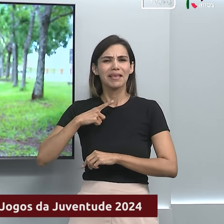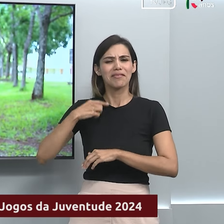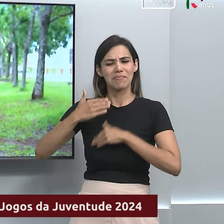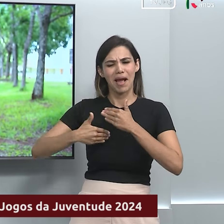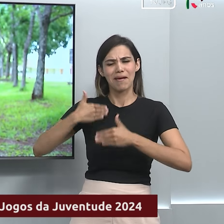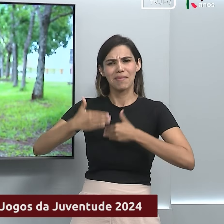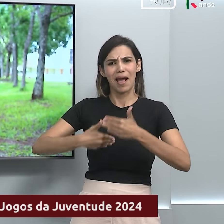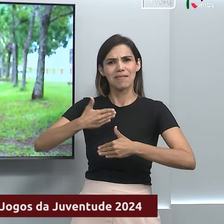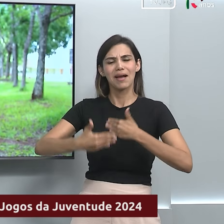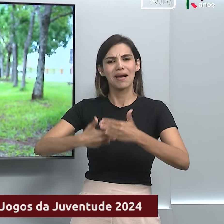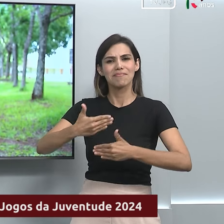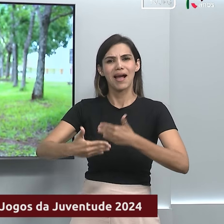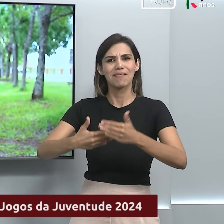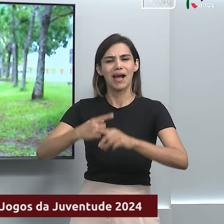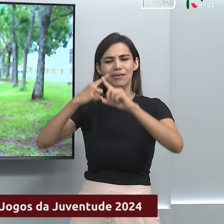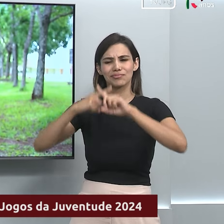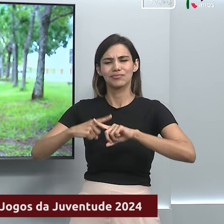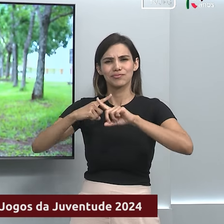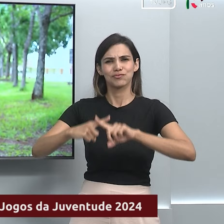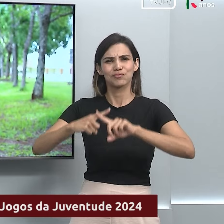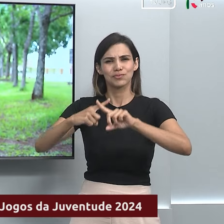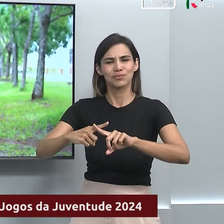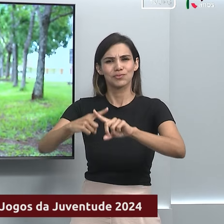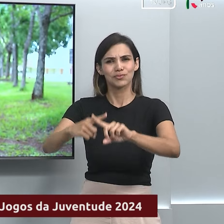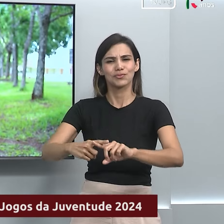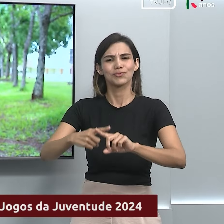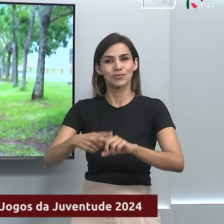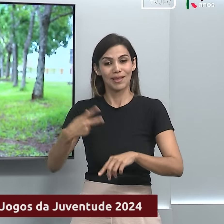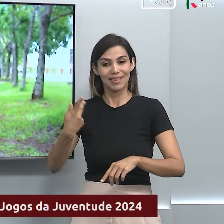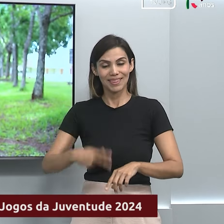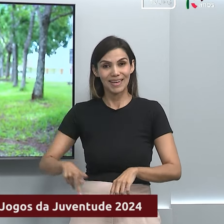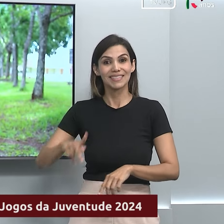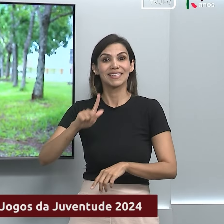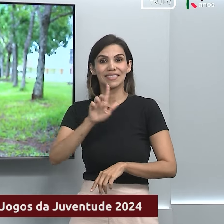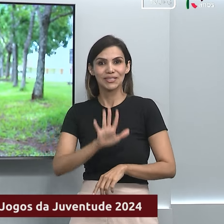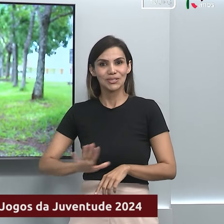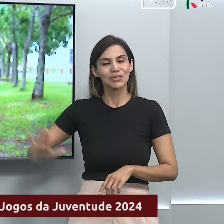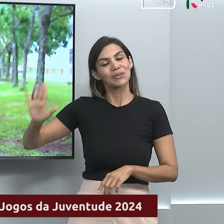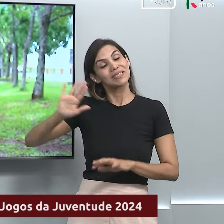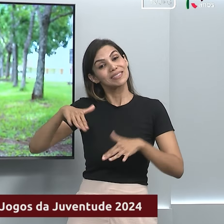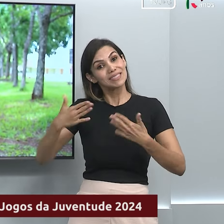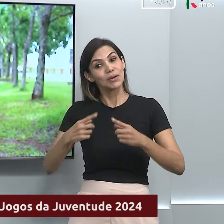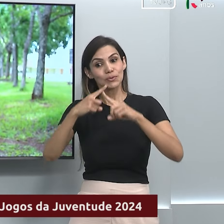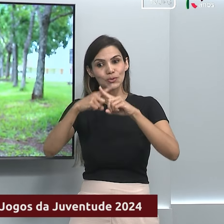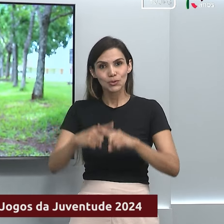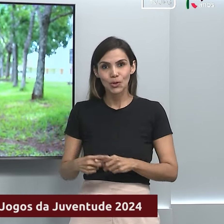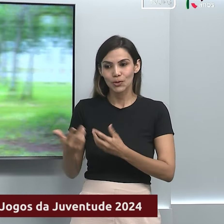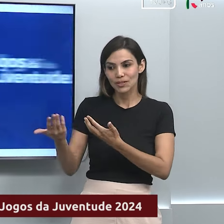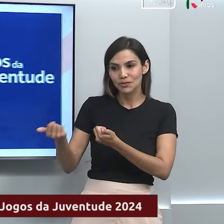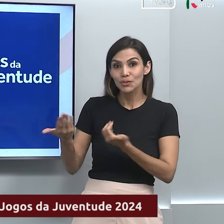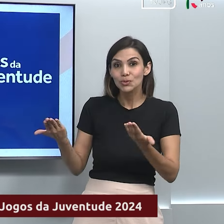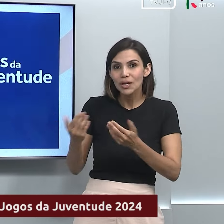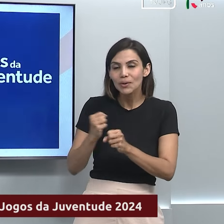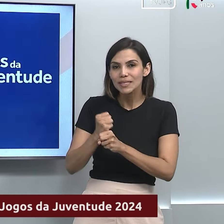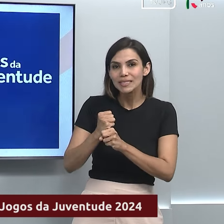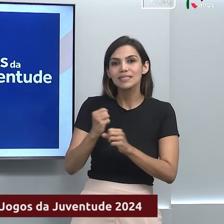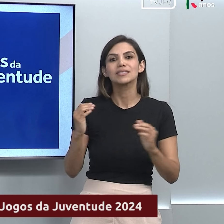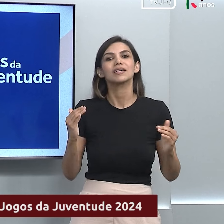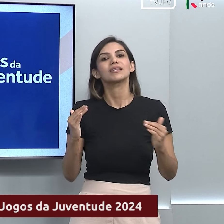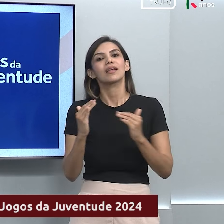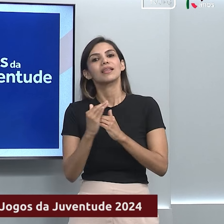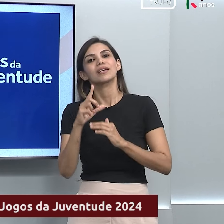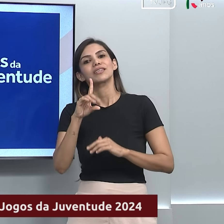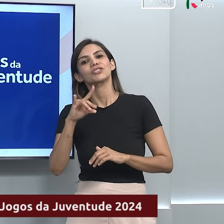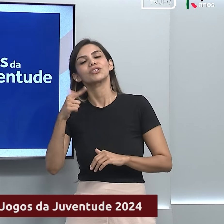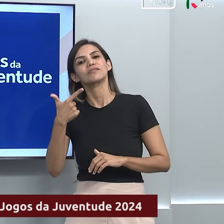seletivas dos Jogos Estaduais de Goiás. Bom, os Jogos da Juventude desse ano vão até o dia 28 em João